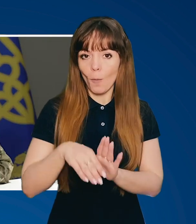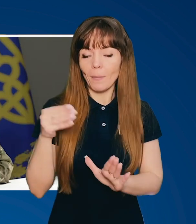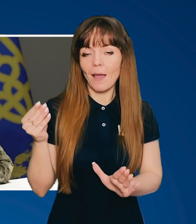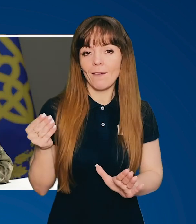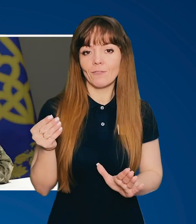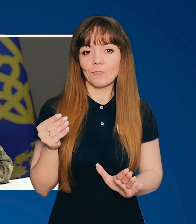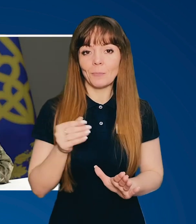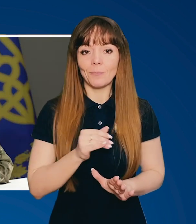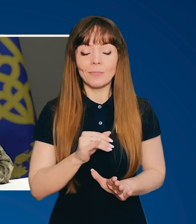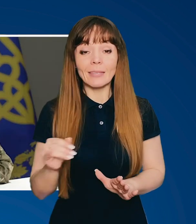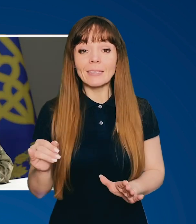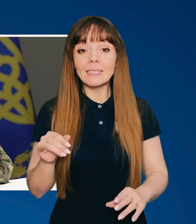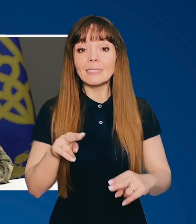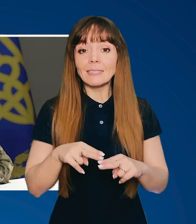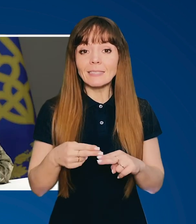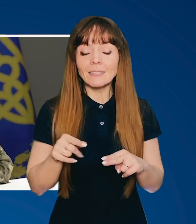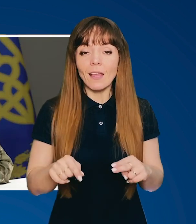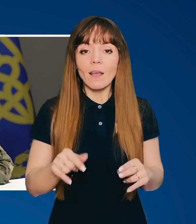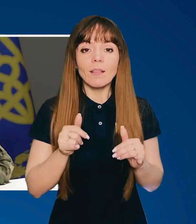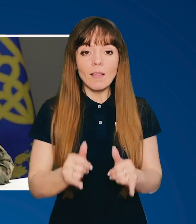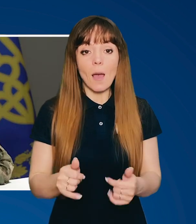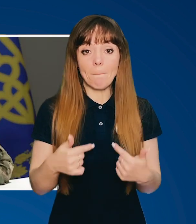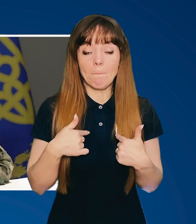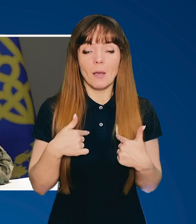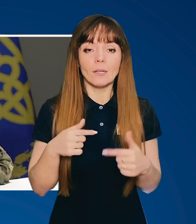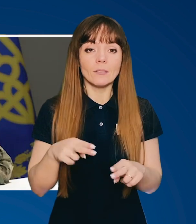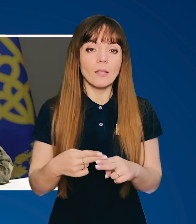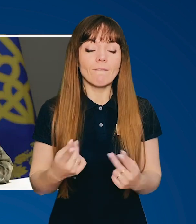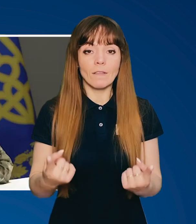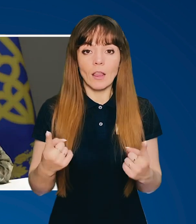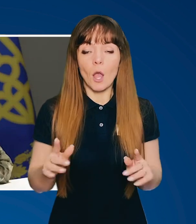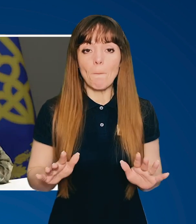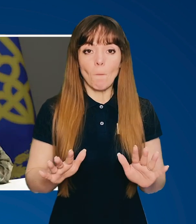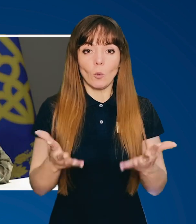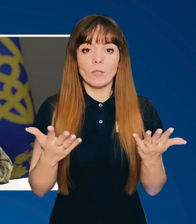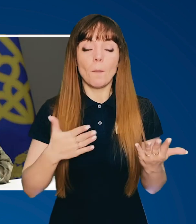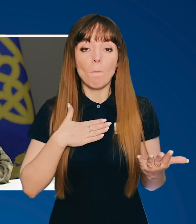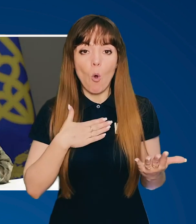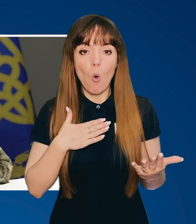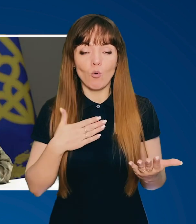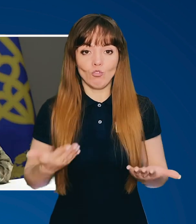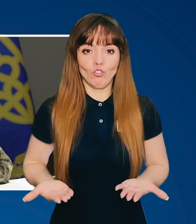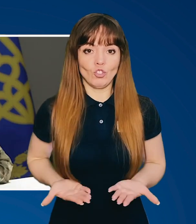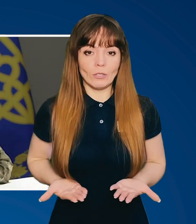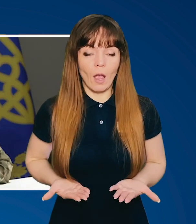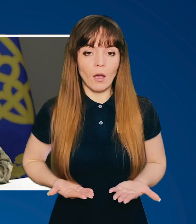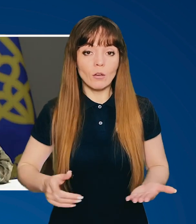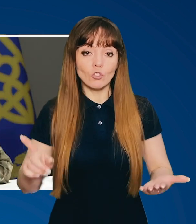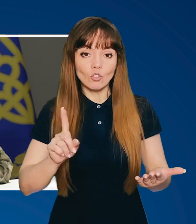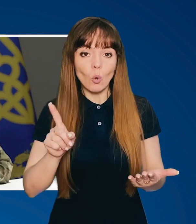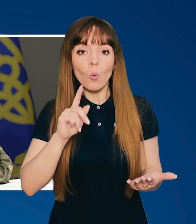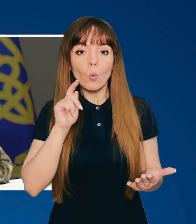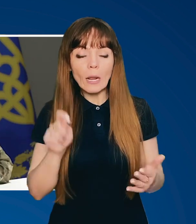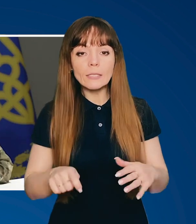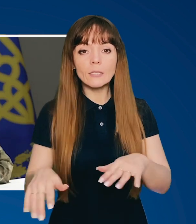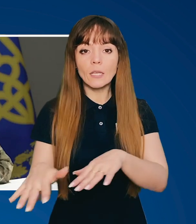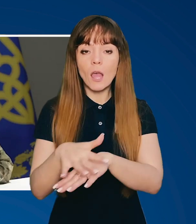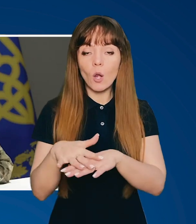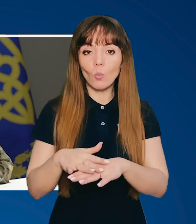І для мене це велика подія мого життя, що український народ